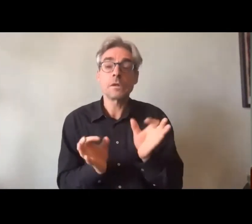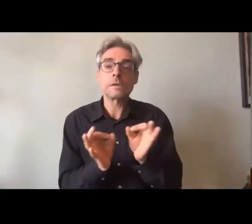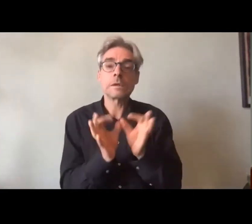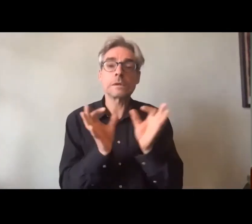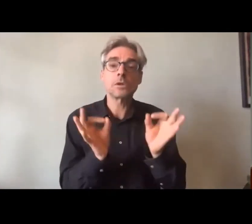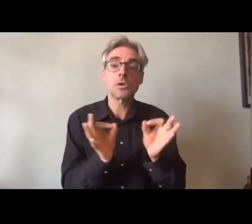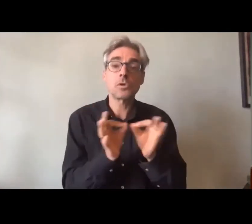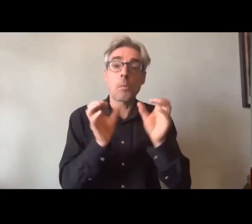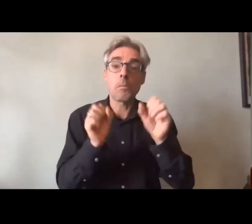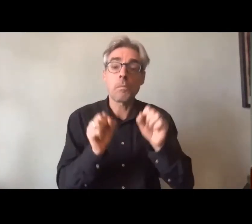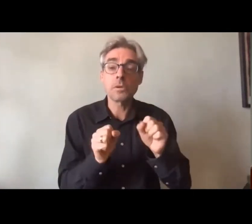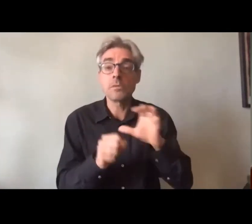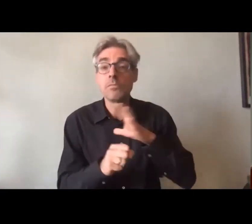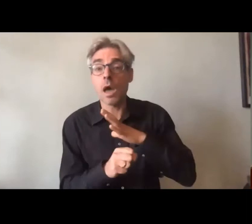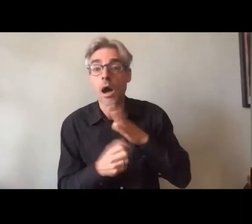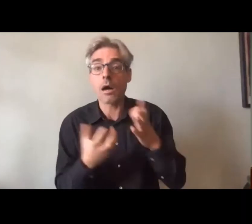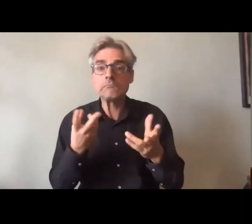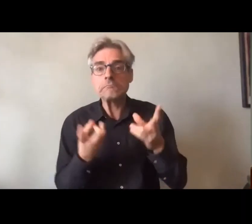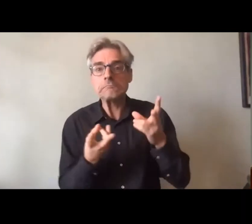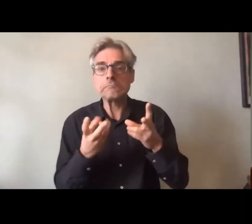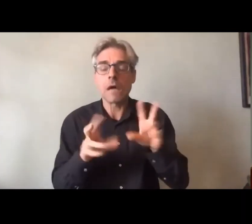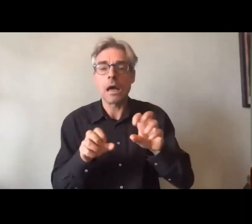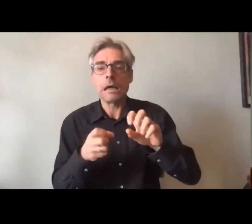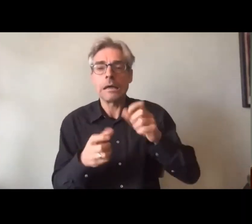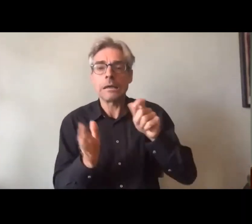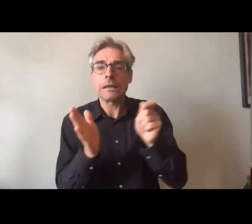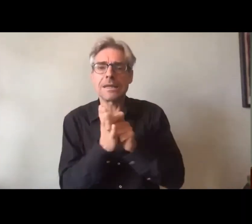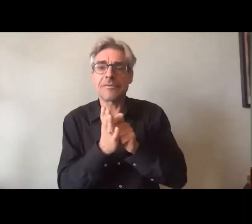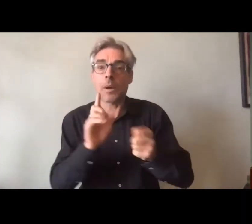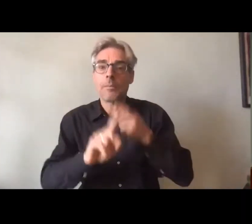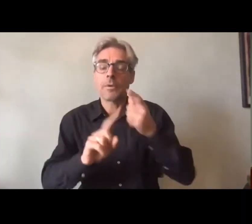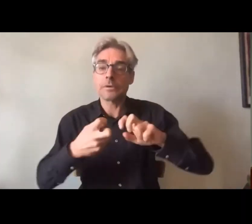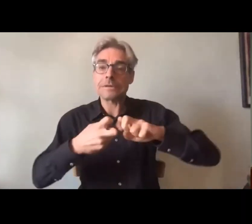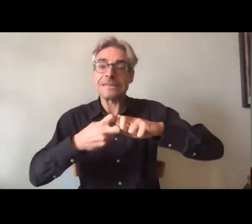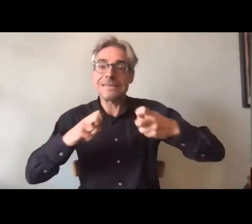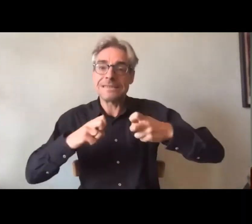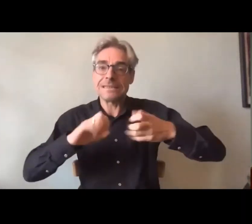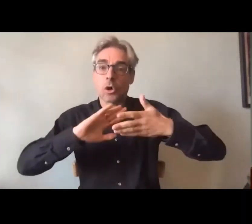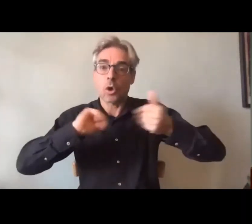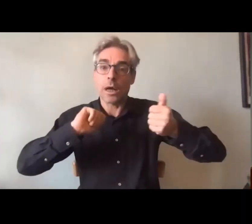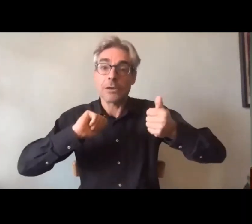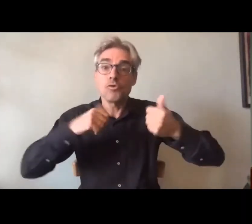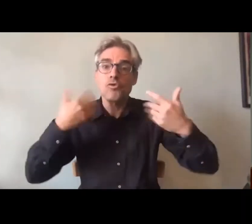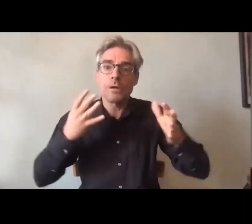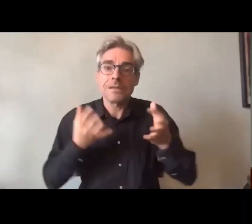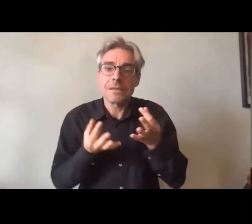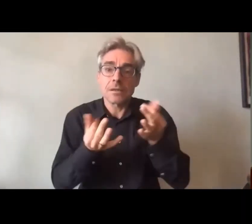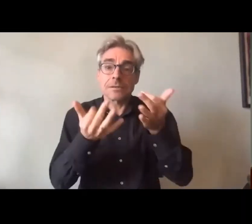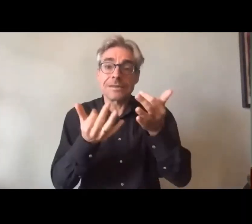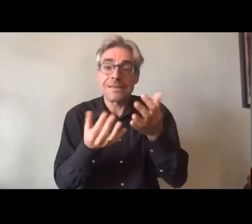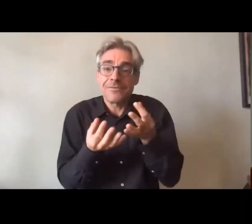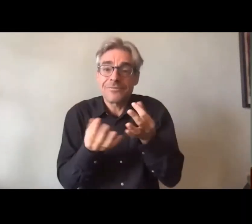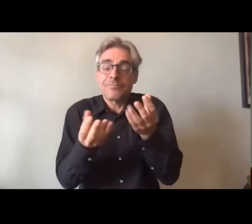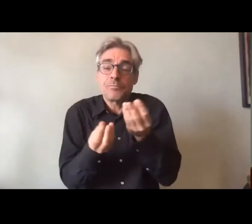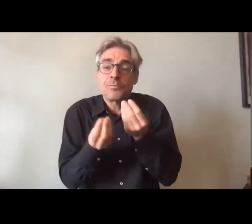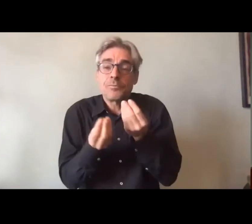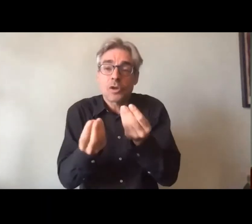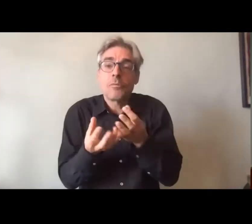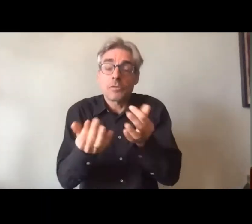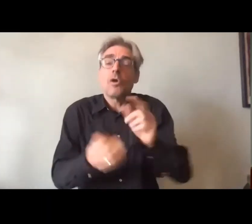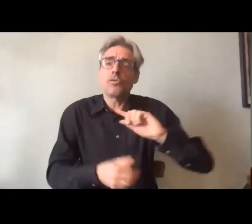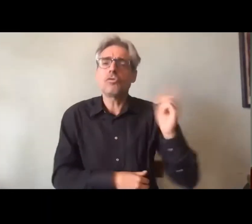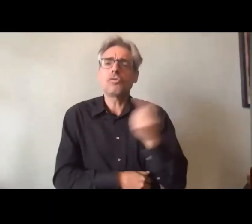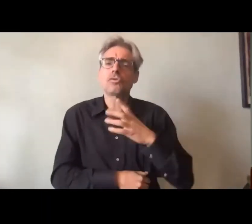comporter ces moments charnières et que ces moments charnières pouvaient comporter des périodes de fragilité alors on les a tous